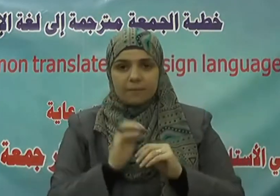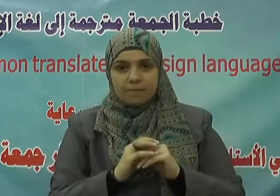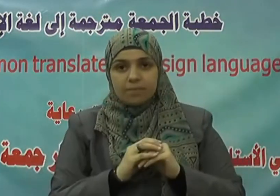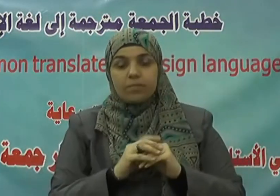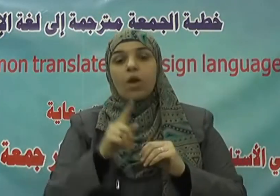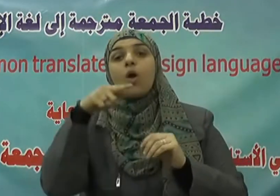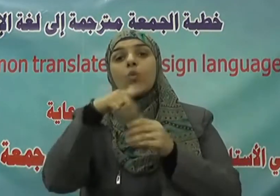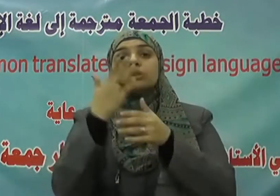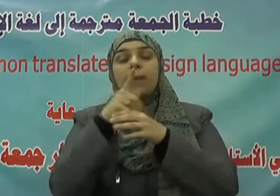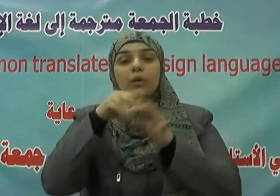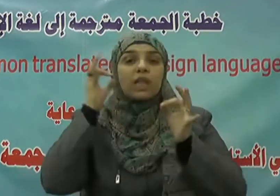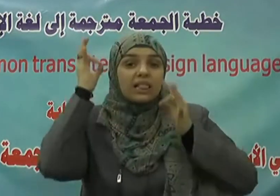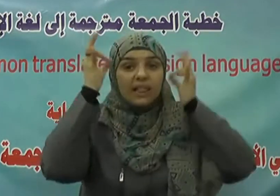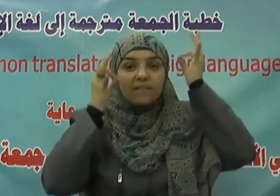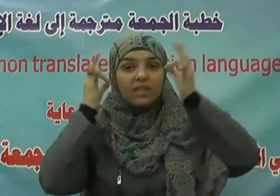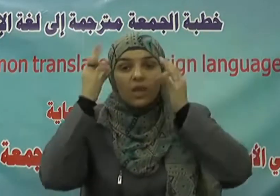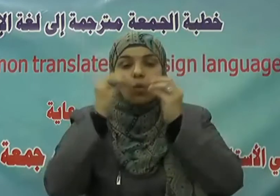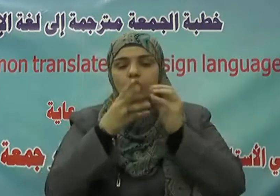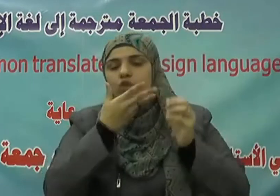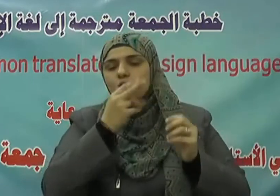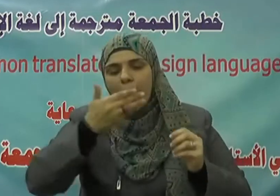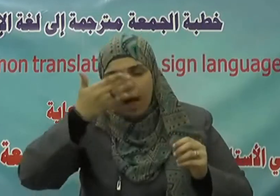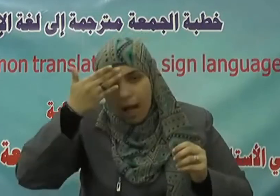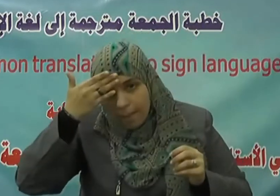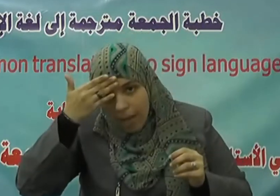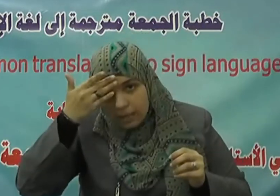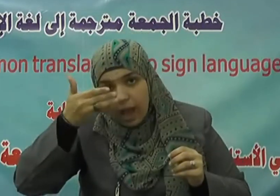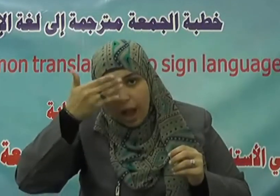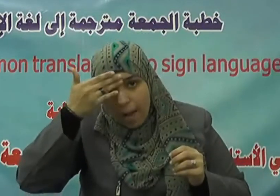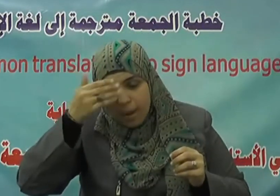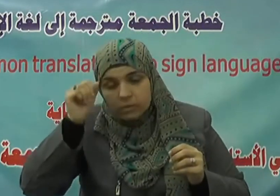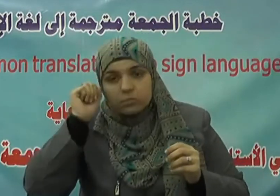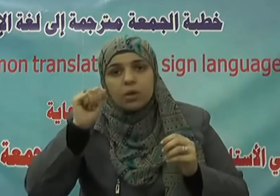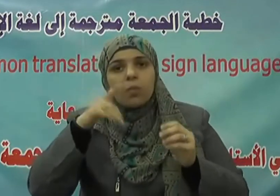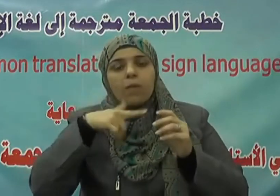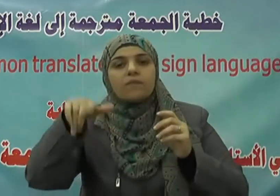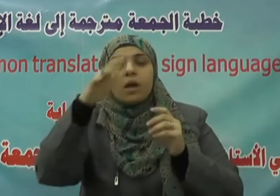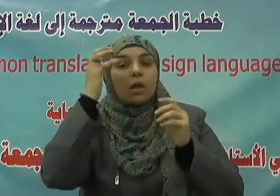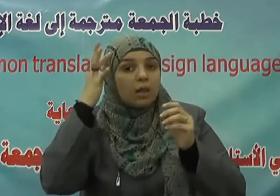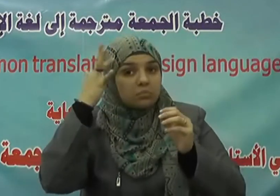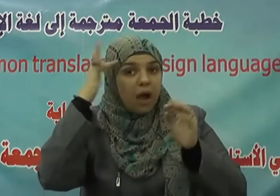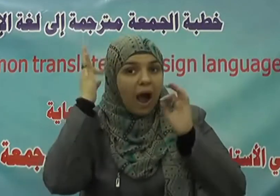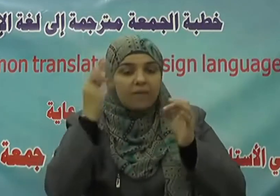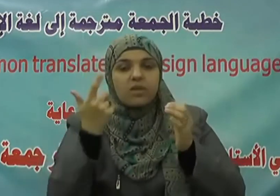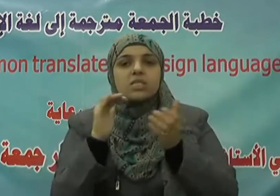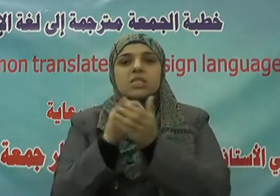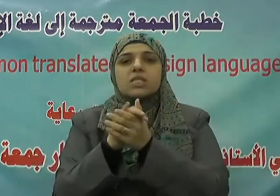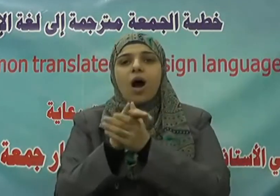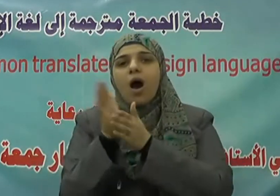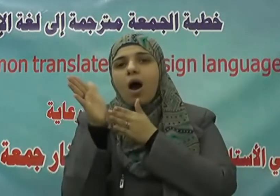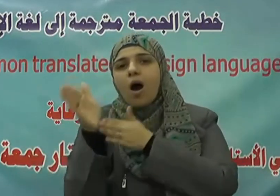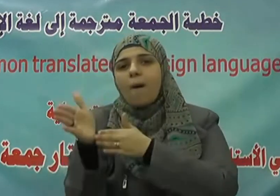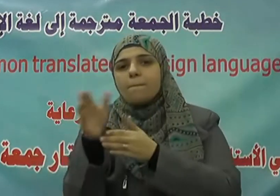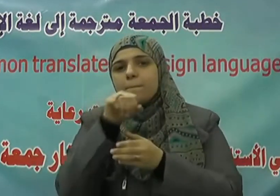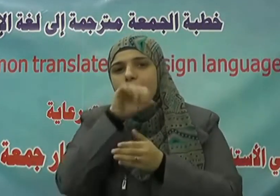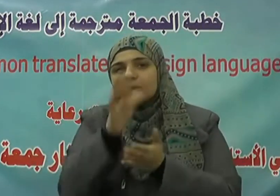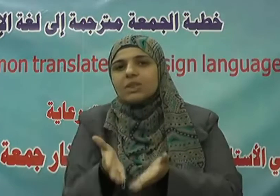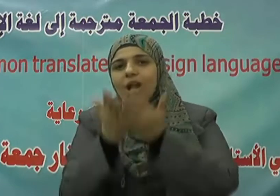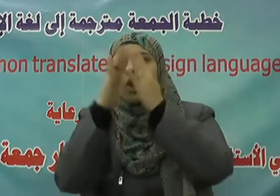التفكر عبادة فقهها الصحابة والتابعون رضوان الله عليهم